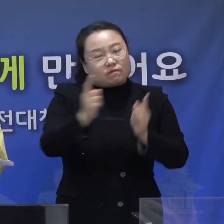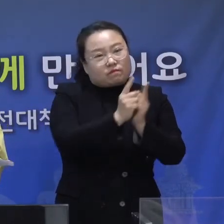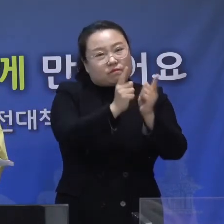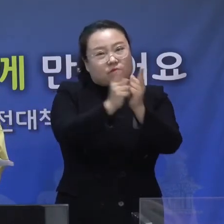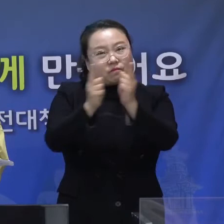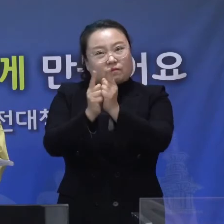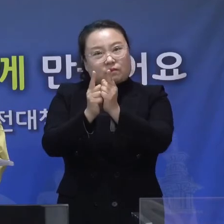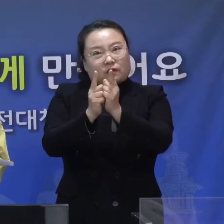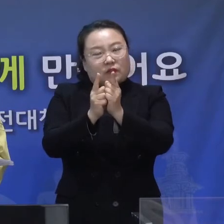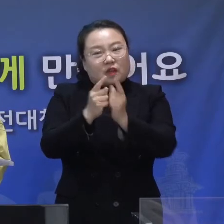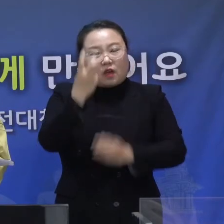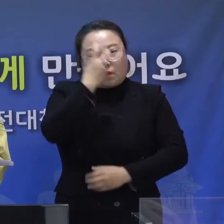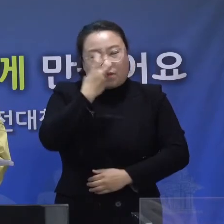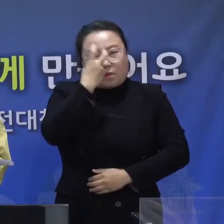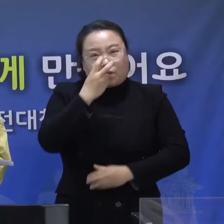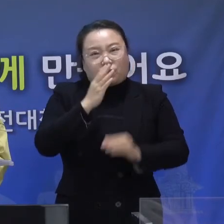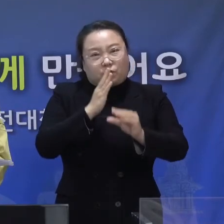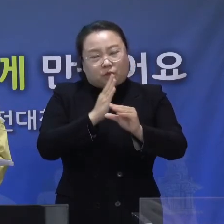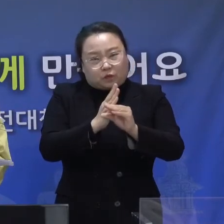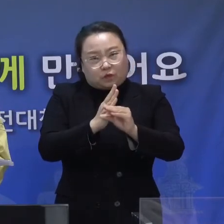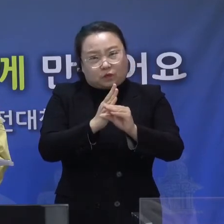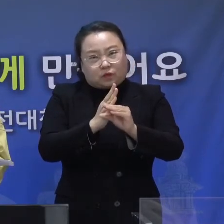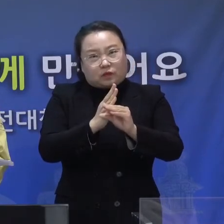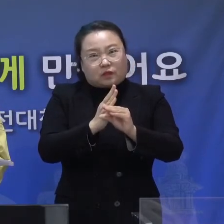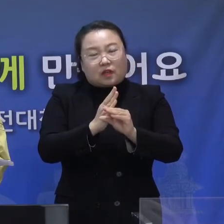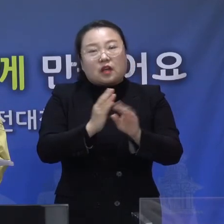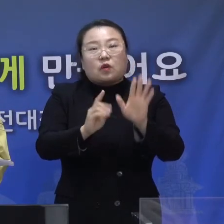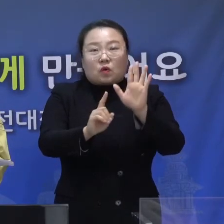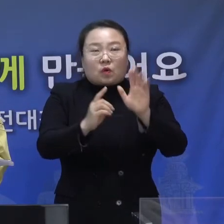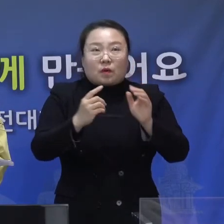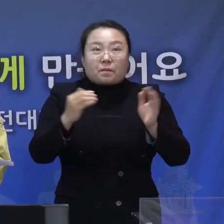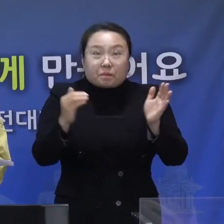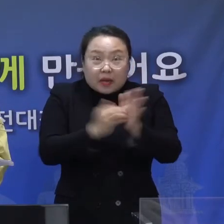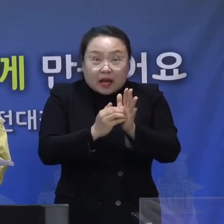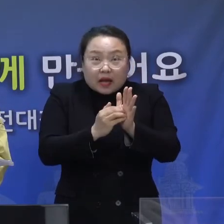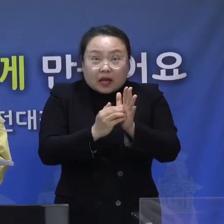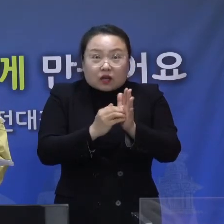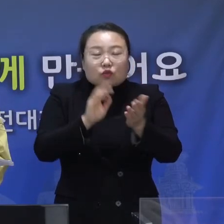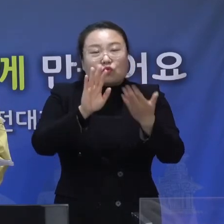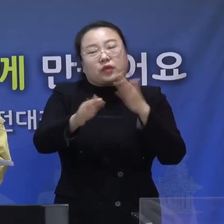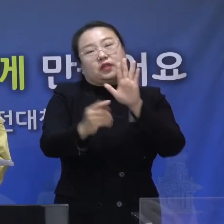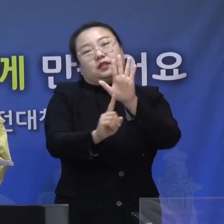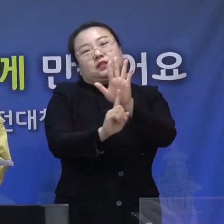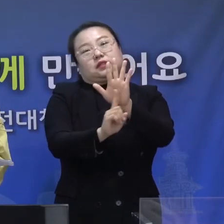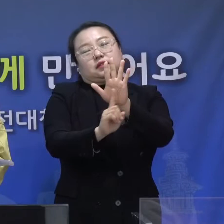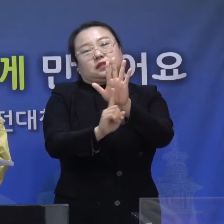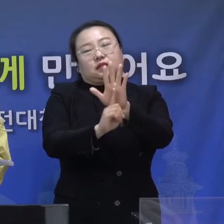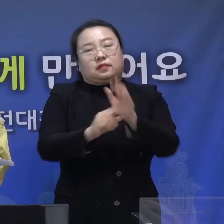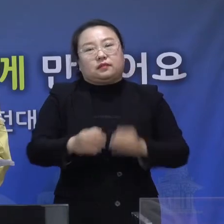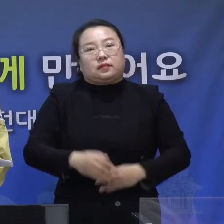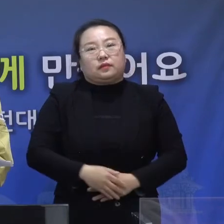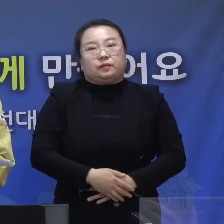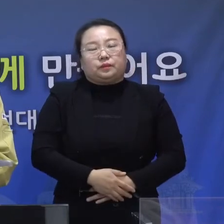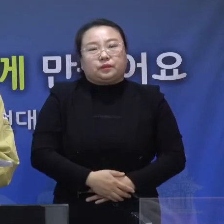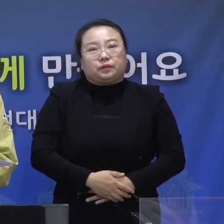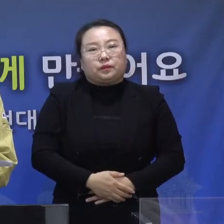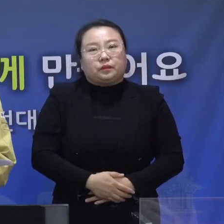현재 파악 중에 있으며 파악이 되는 대로 공식 SNS를 통해서 신속하게 알려드리도록 하겠습니다.